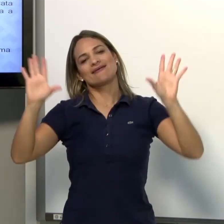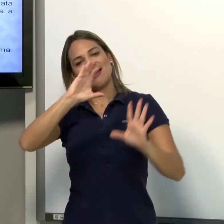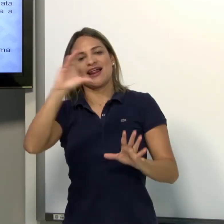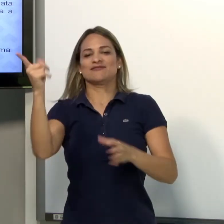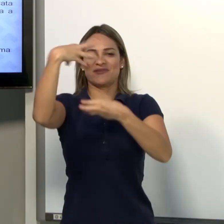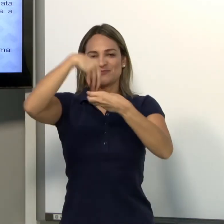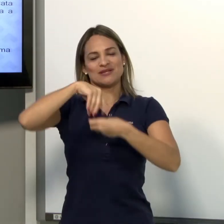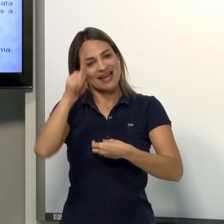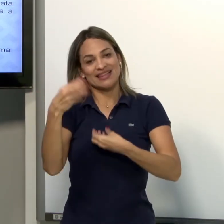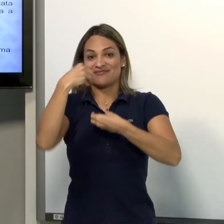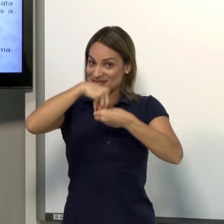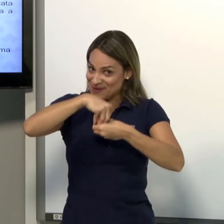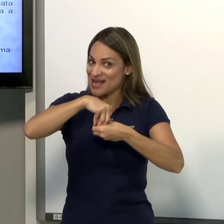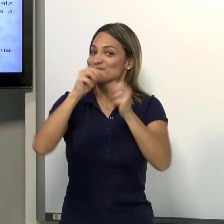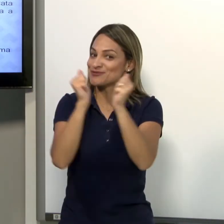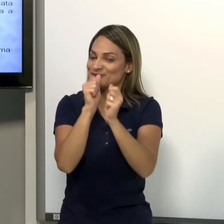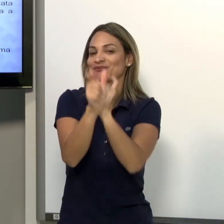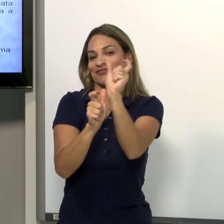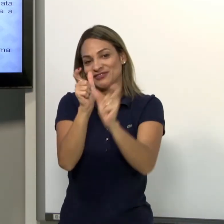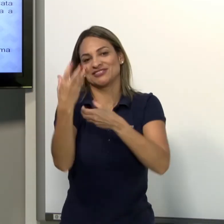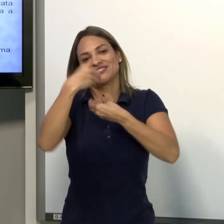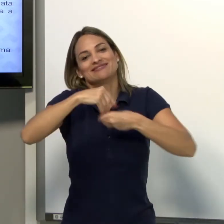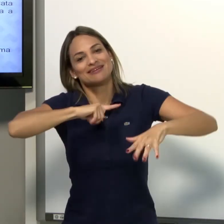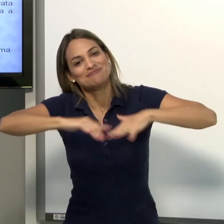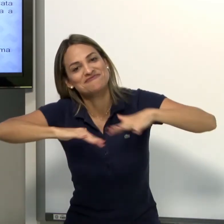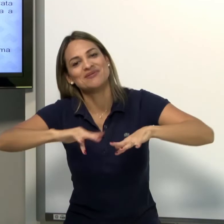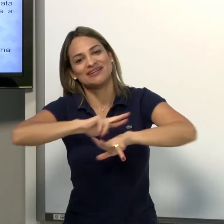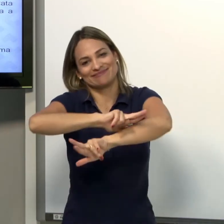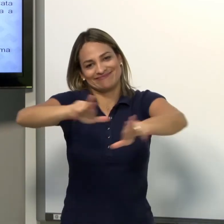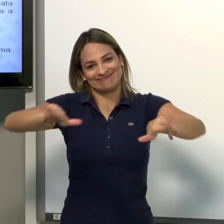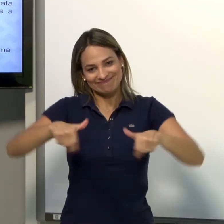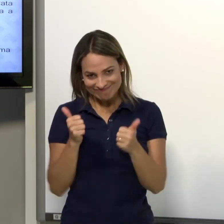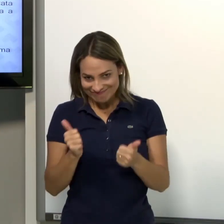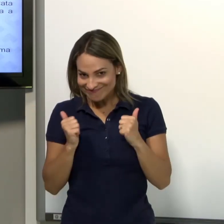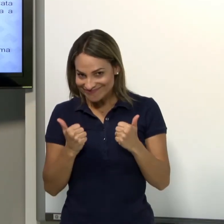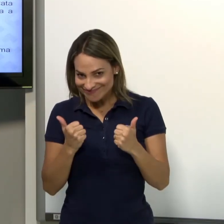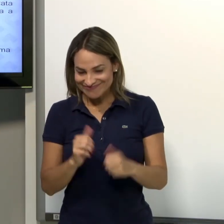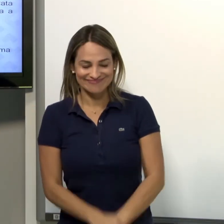claro. Junto com o classificador, fica claro de entender todos os tipos dos morfemas.